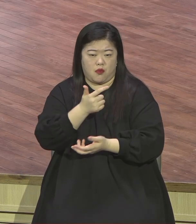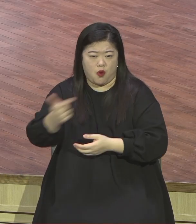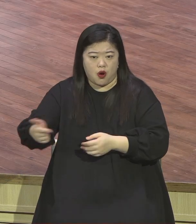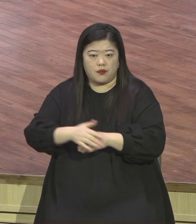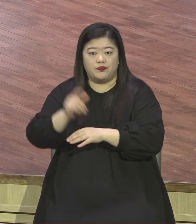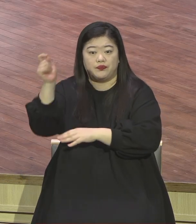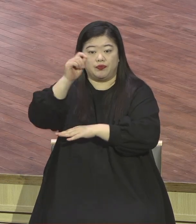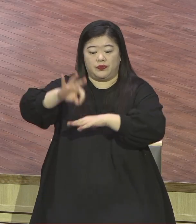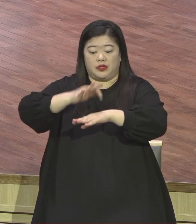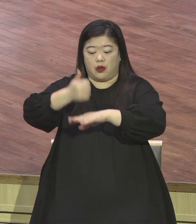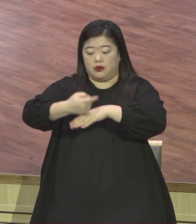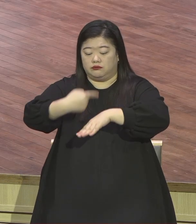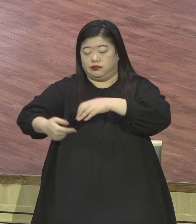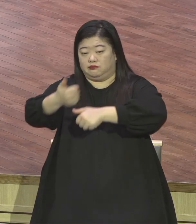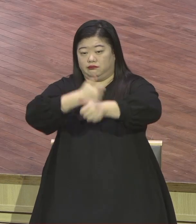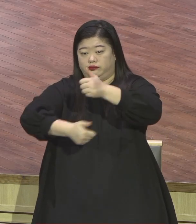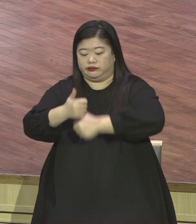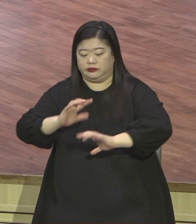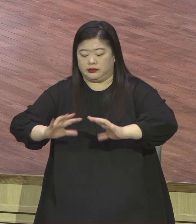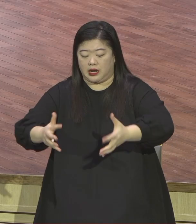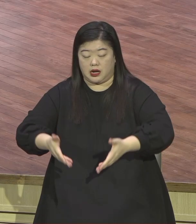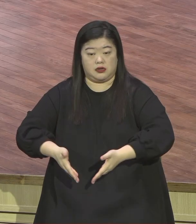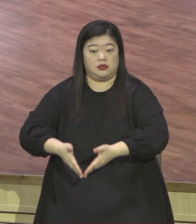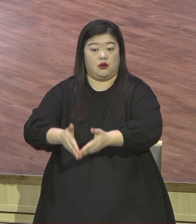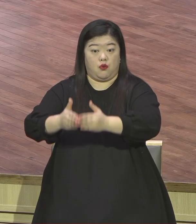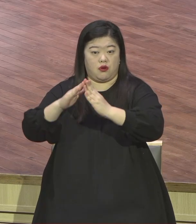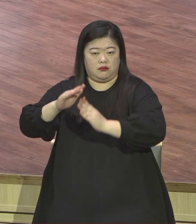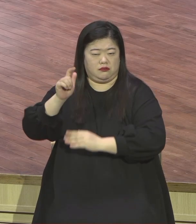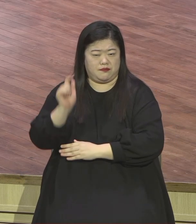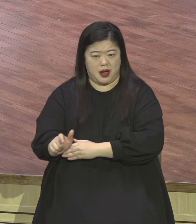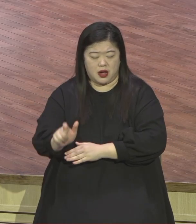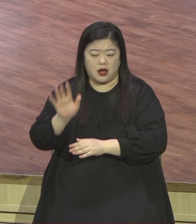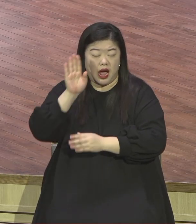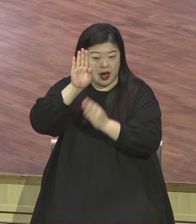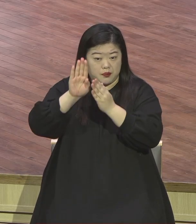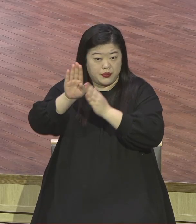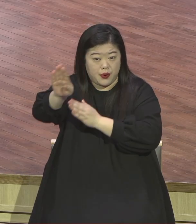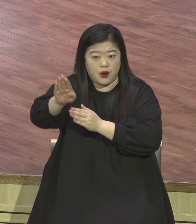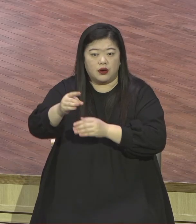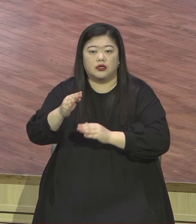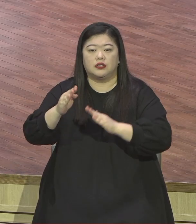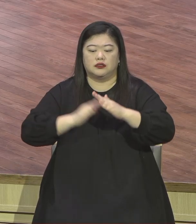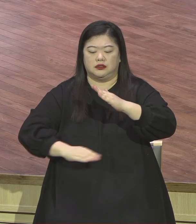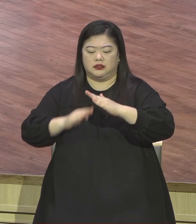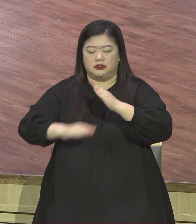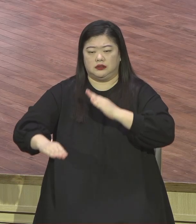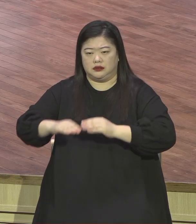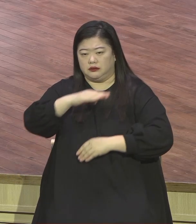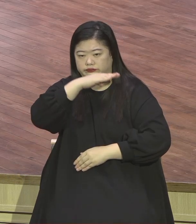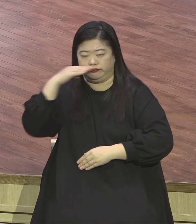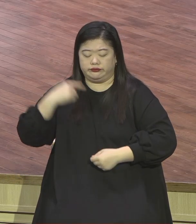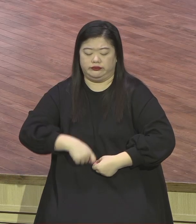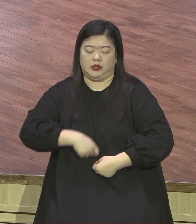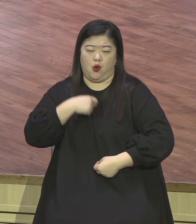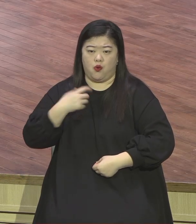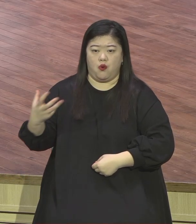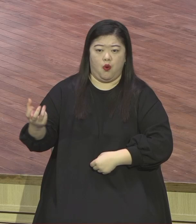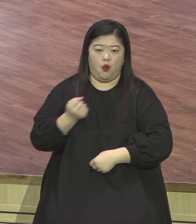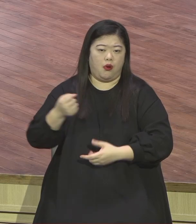군림하며 그 나라를 굳게 세우고 지금 이후로 영원히 정의와 공의로 그것을 보존할 것이라 망군의 여와